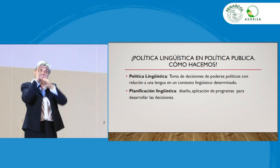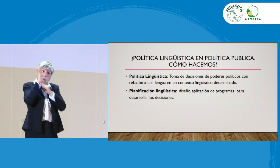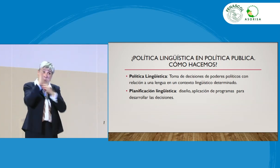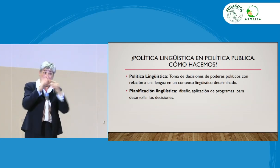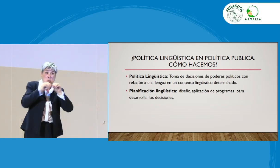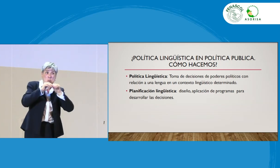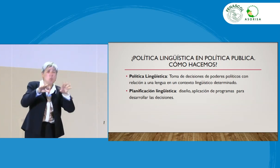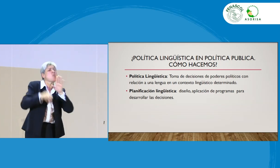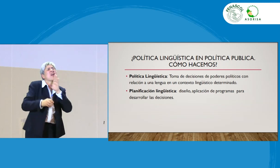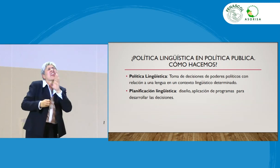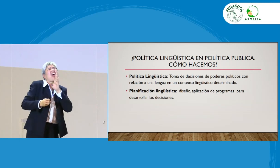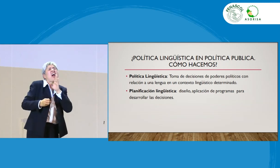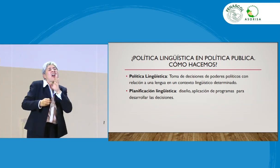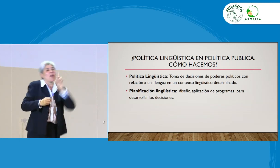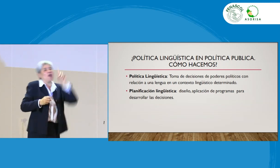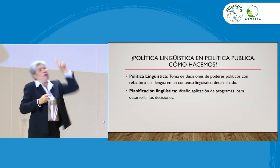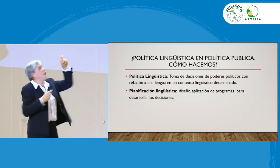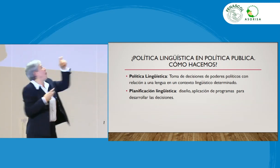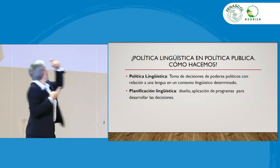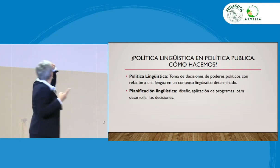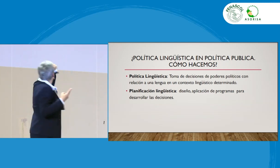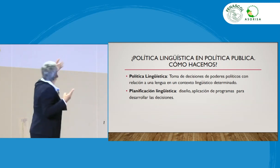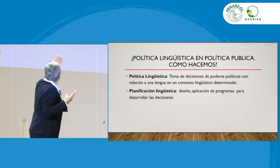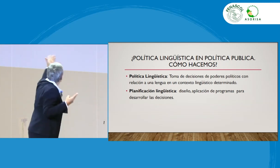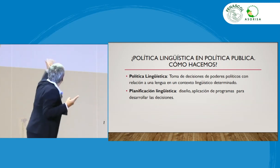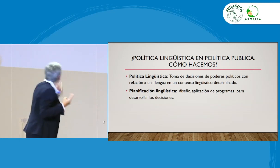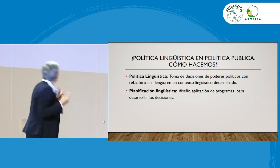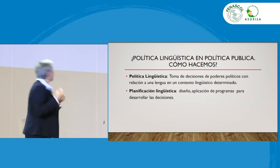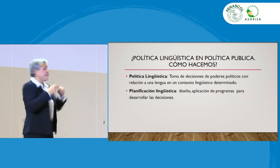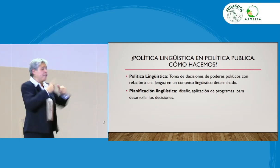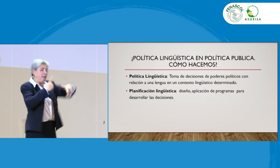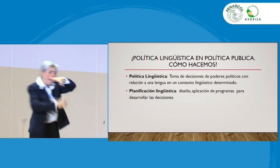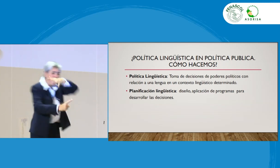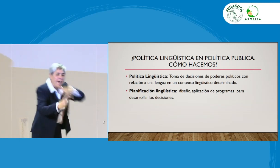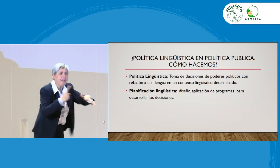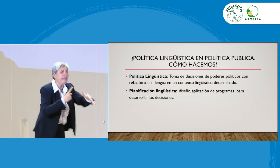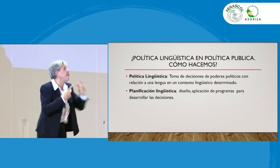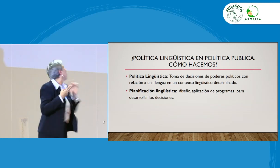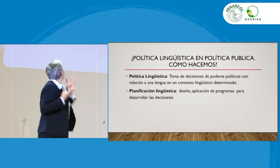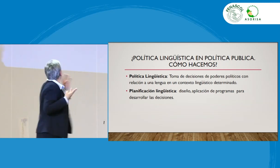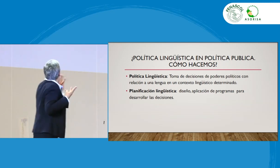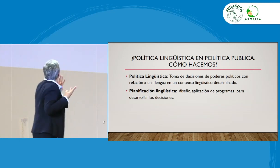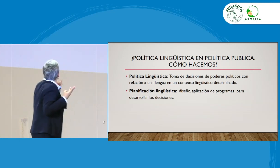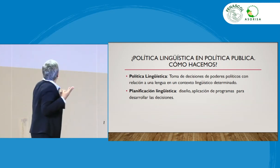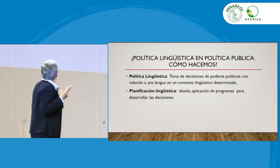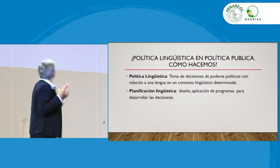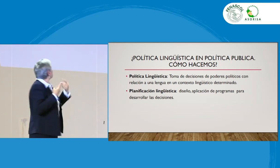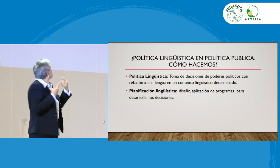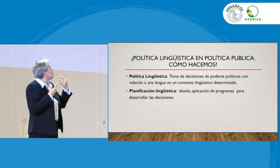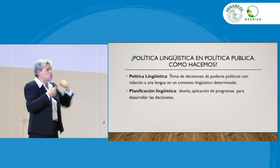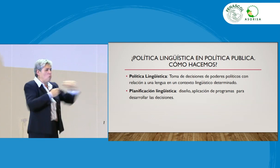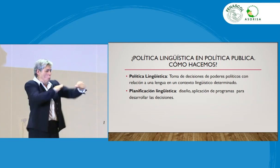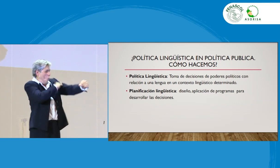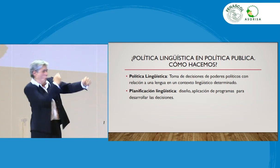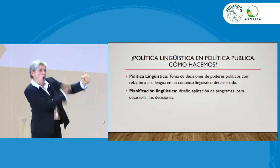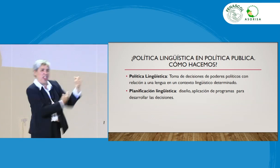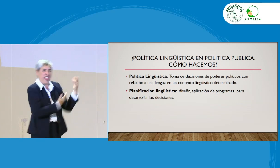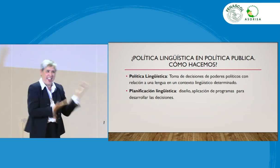por ejemplo, está el gobierno, está la, están las personas que pues que toman las